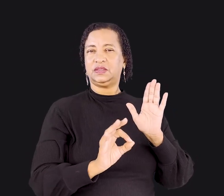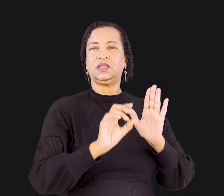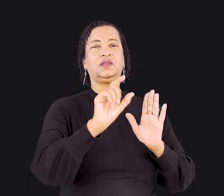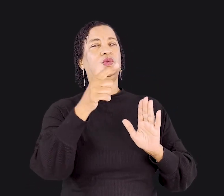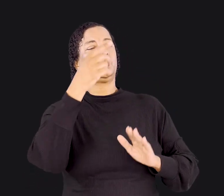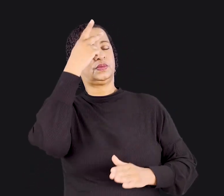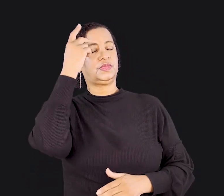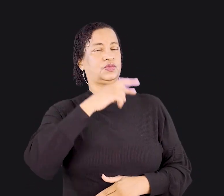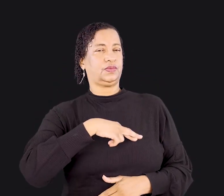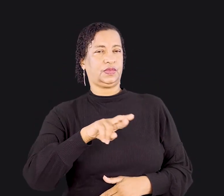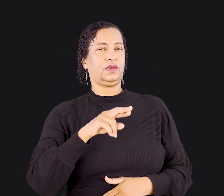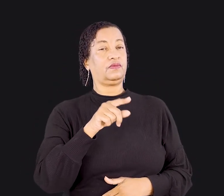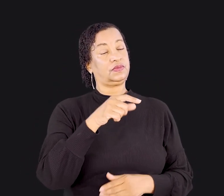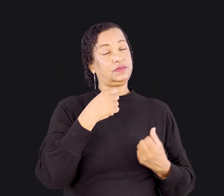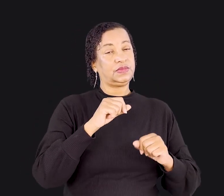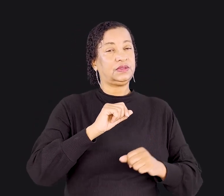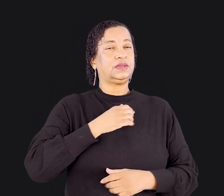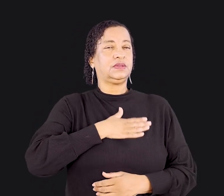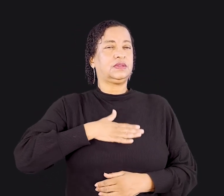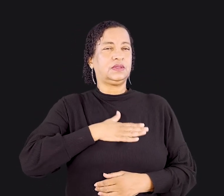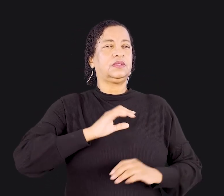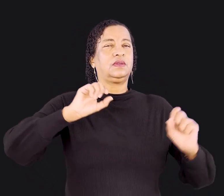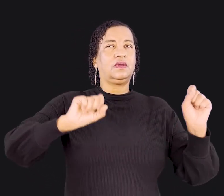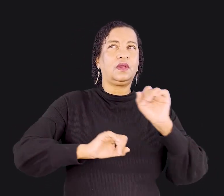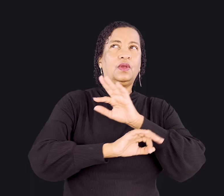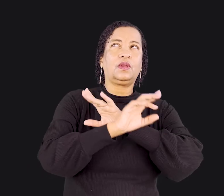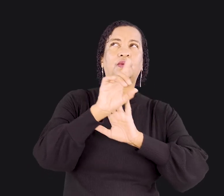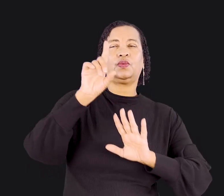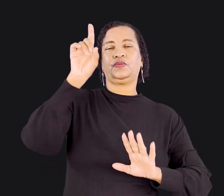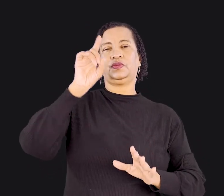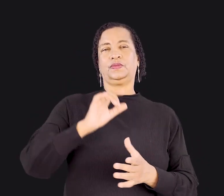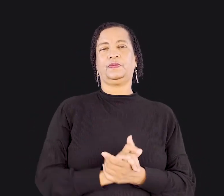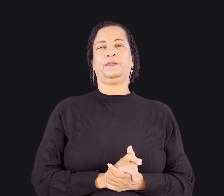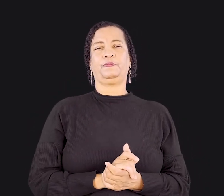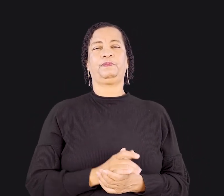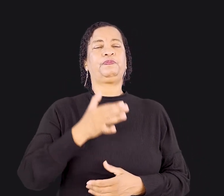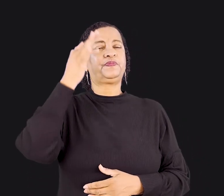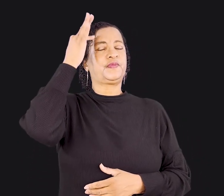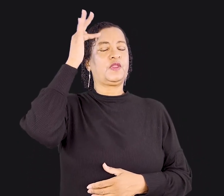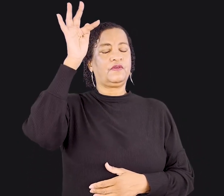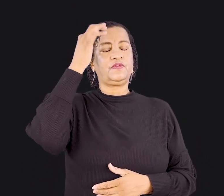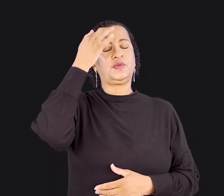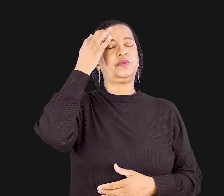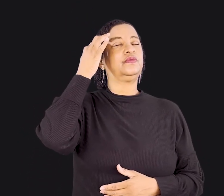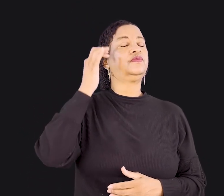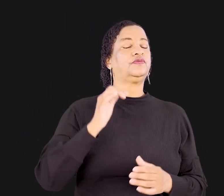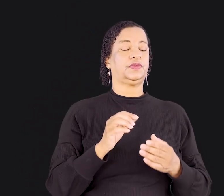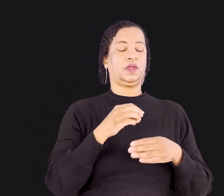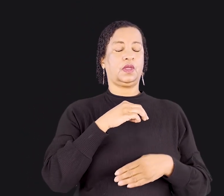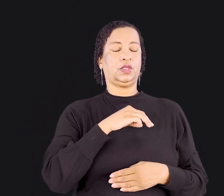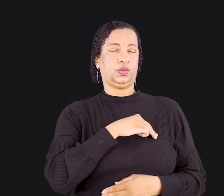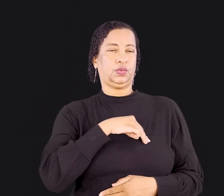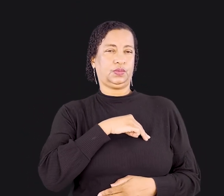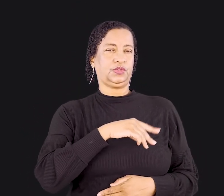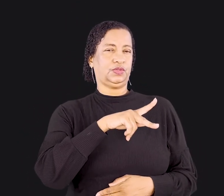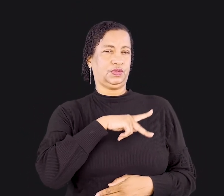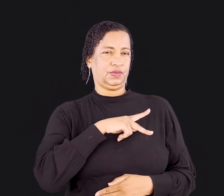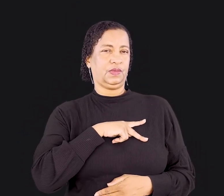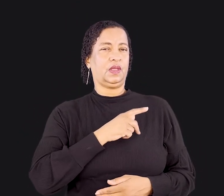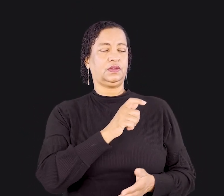Sua parte é procurar agradar e glorificar a Deus. A filosofia do ministério de Paulo compartilhada nos capítulos 8,